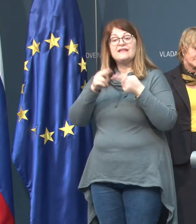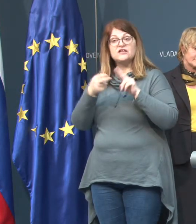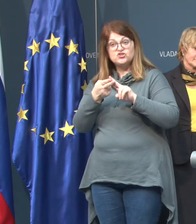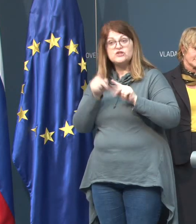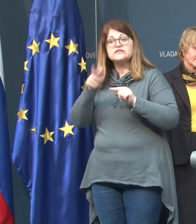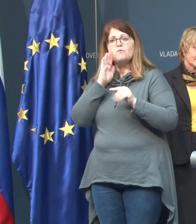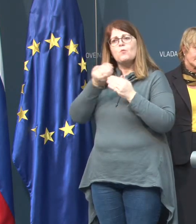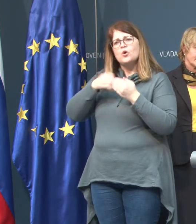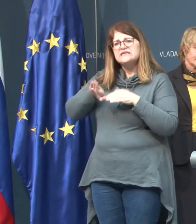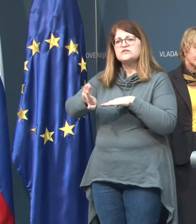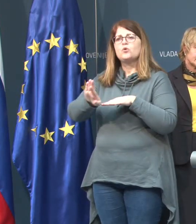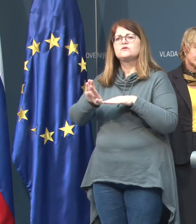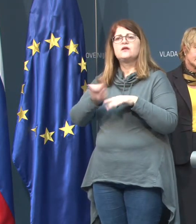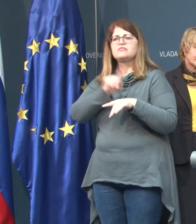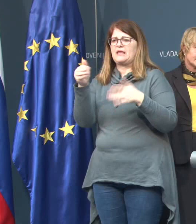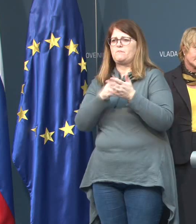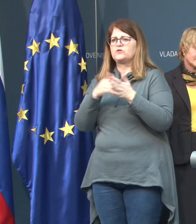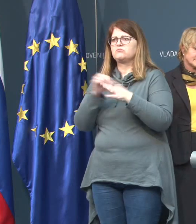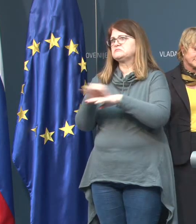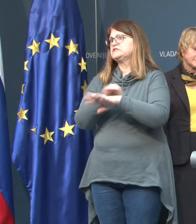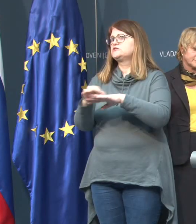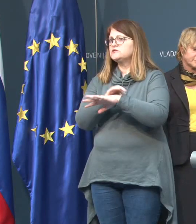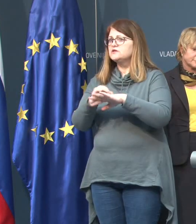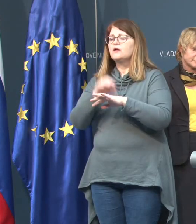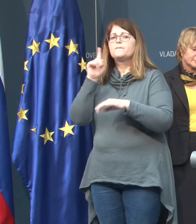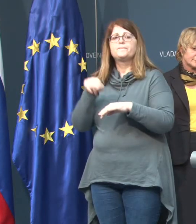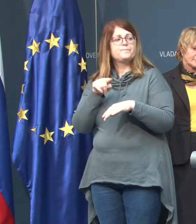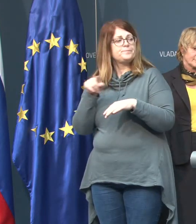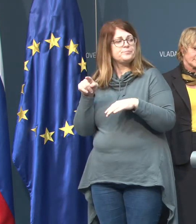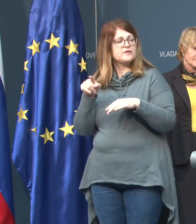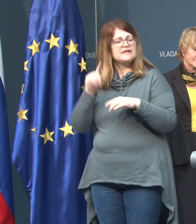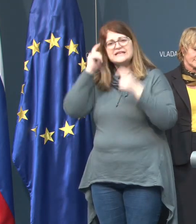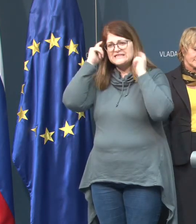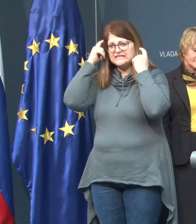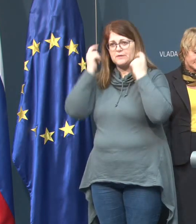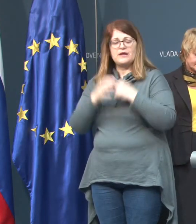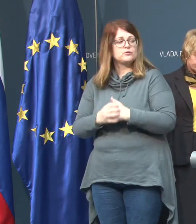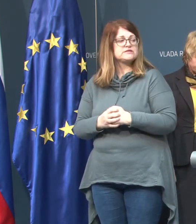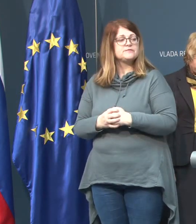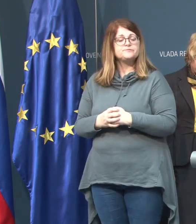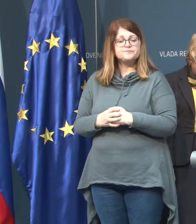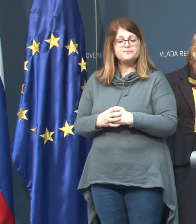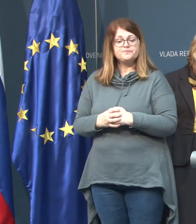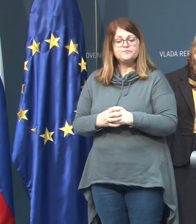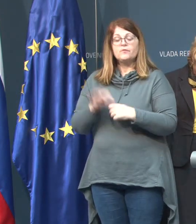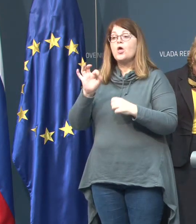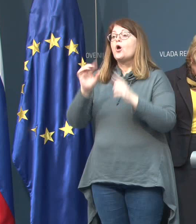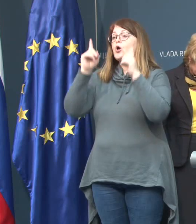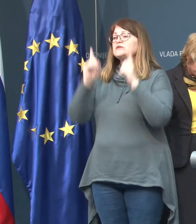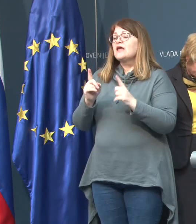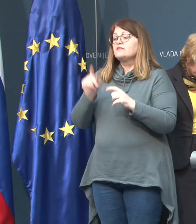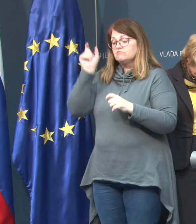bomo pač izogneli nepotrebnim stresom in zaskrbljenosti. O stanju